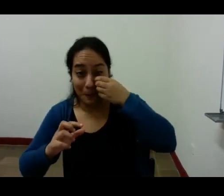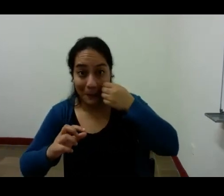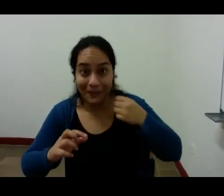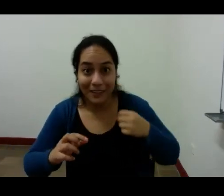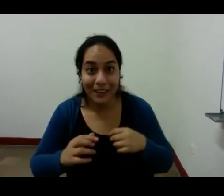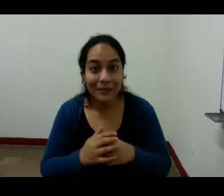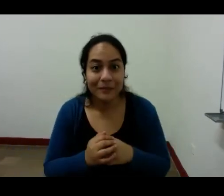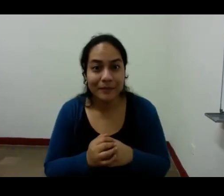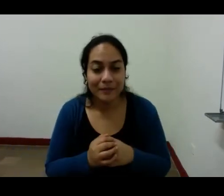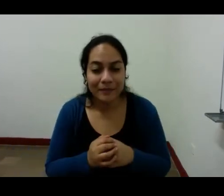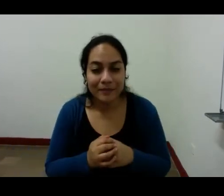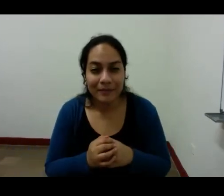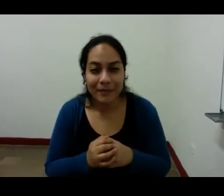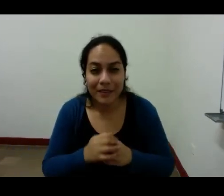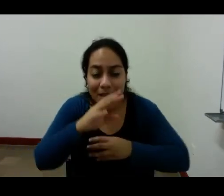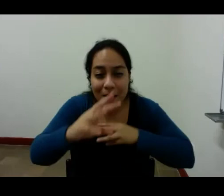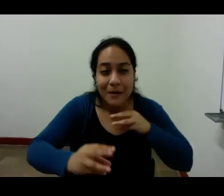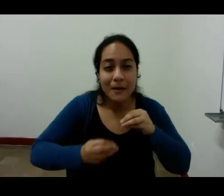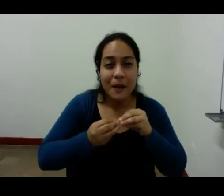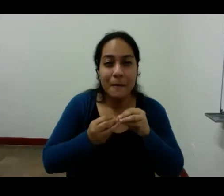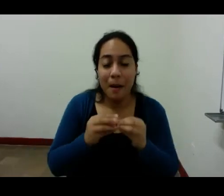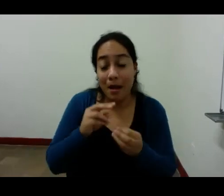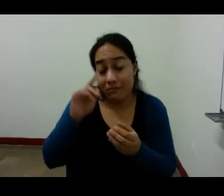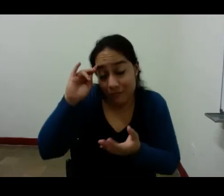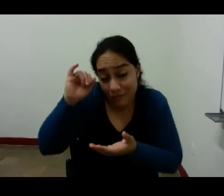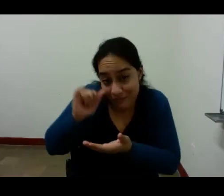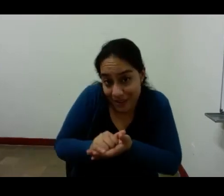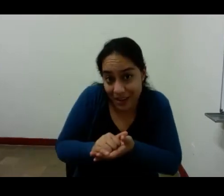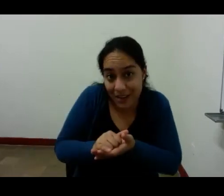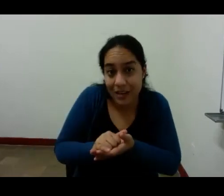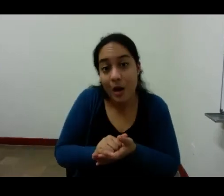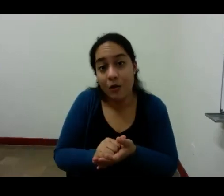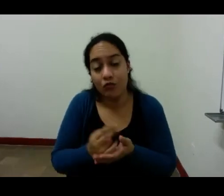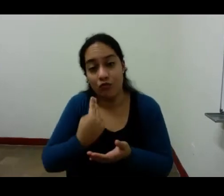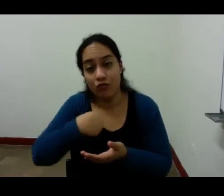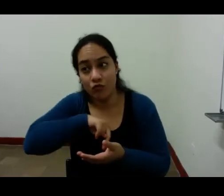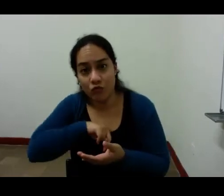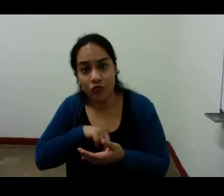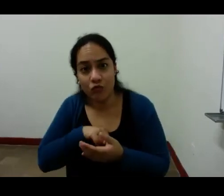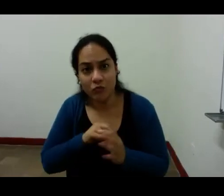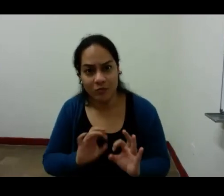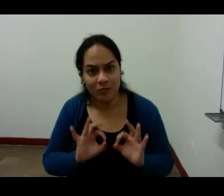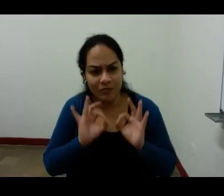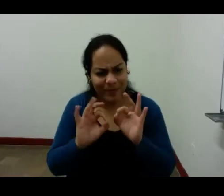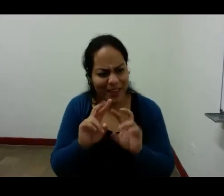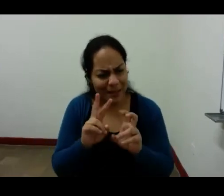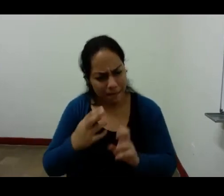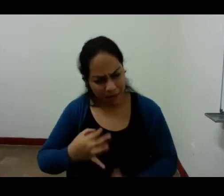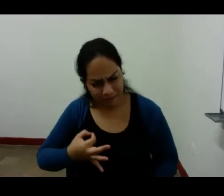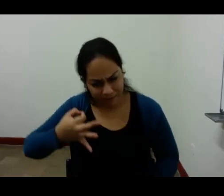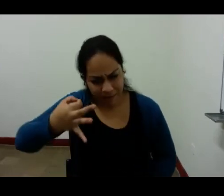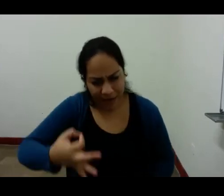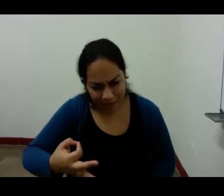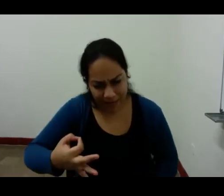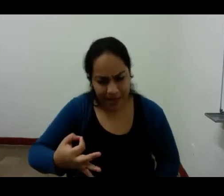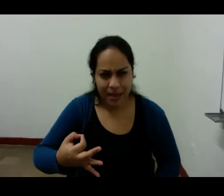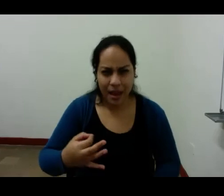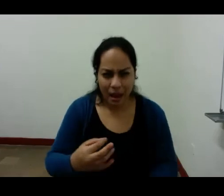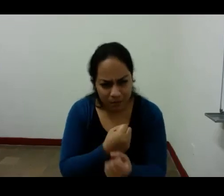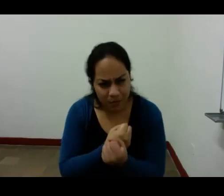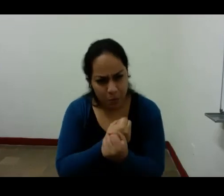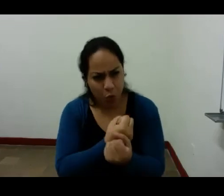además yo creo para nosotros una lección de ética de amor a la vida